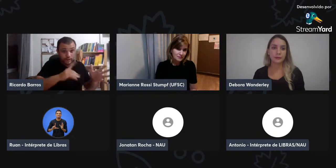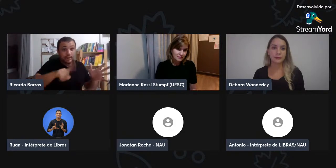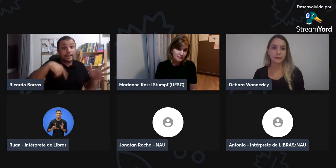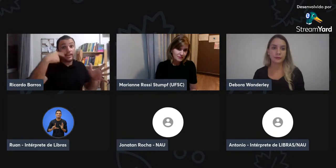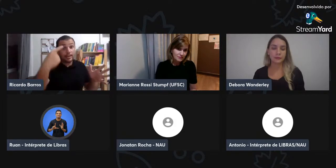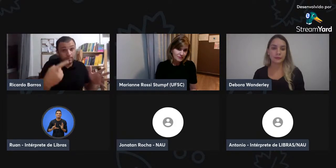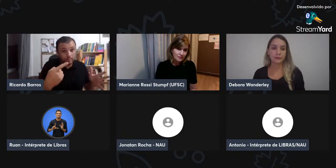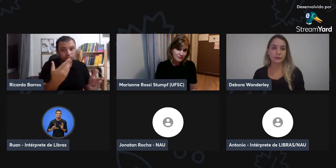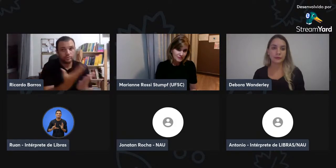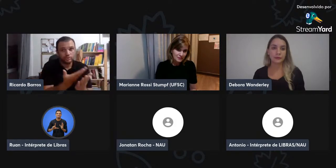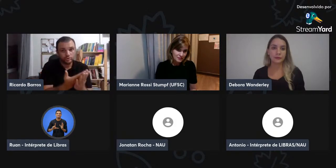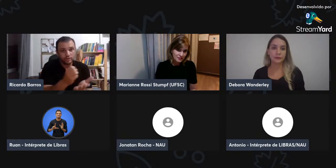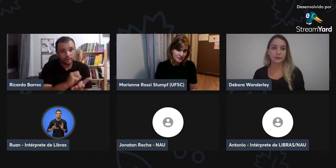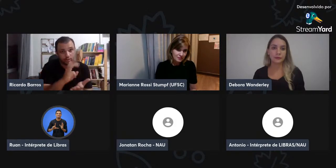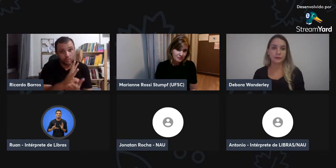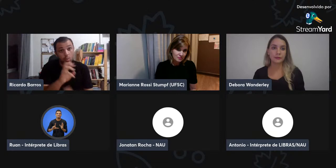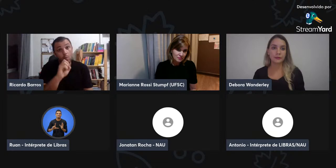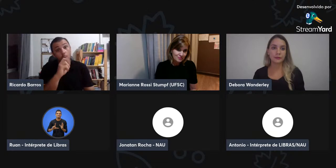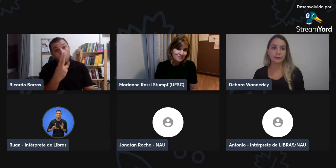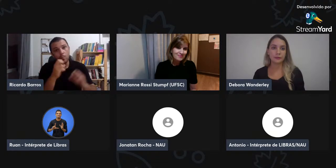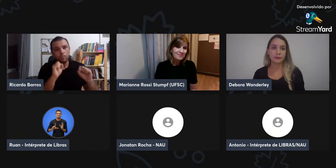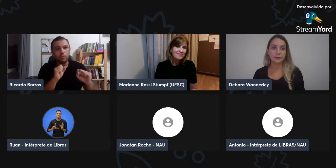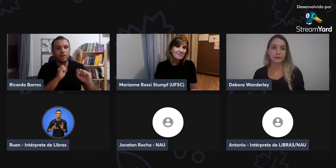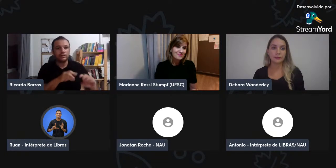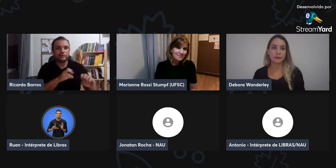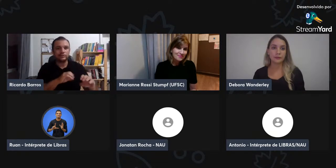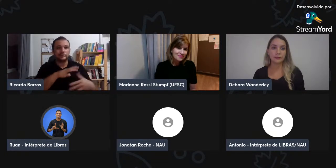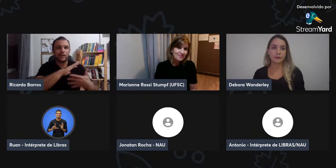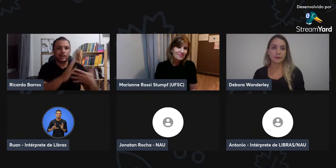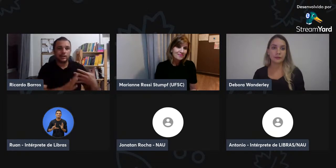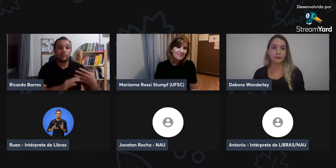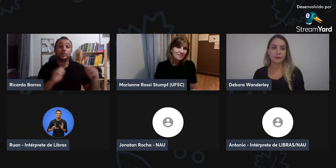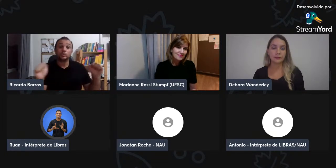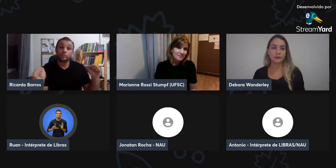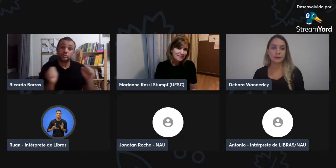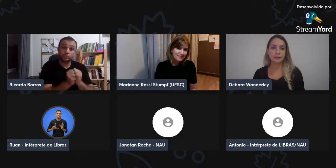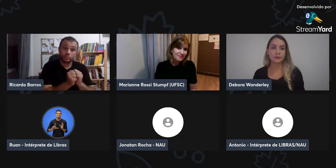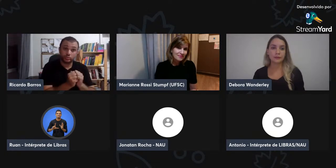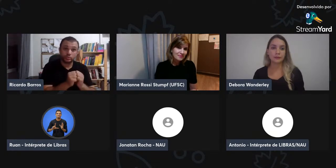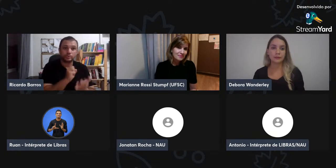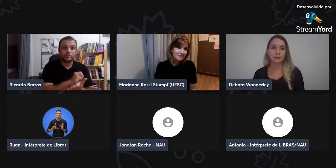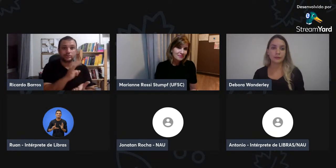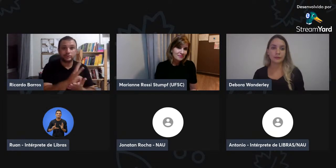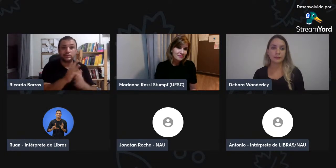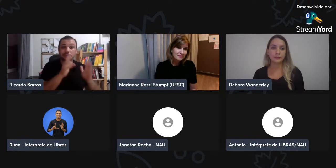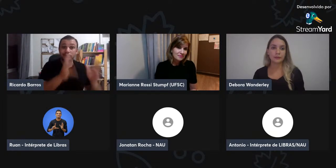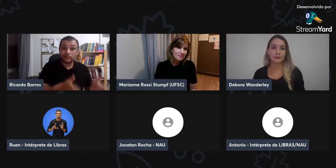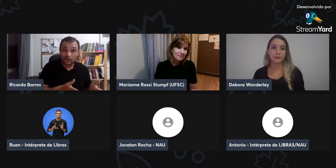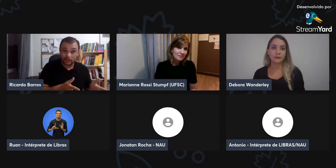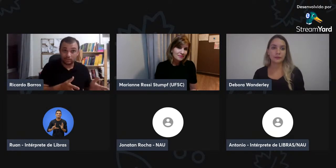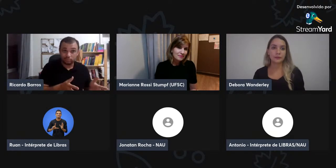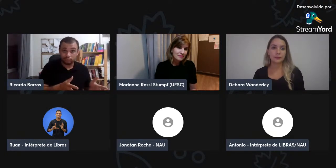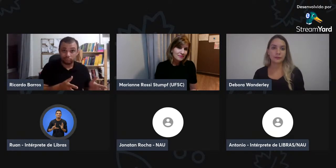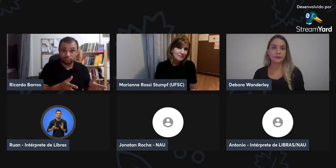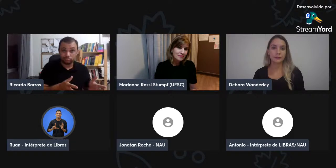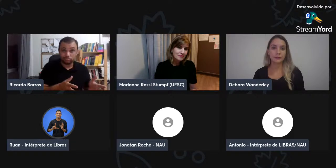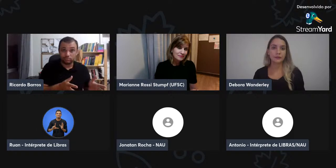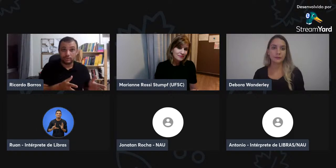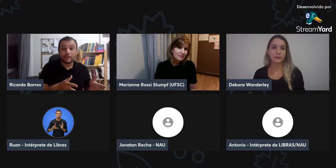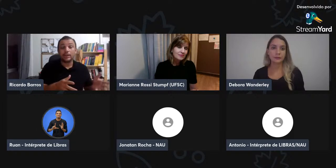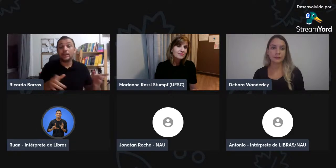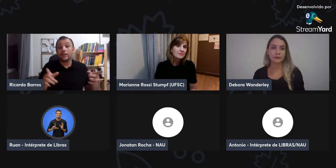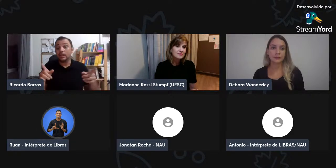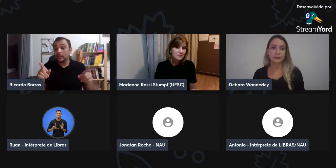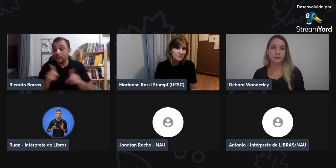de SignWrite. Primeiro, sabemos que já aprendeu a língua de sinais depois do SignWrite, ou o contrário. Pode,